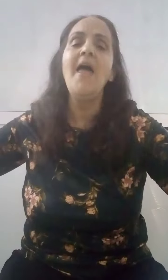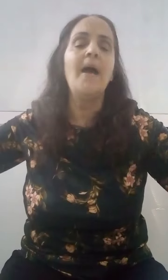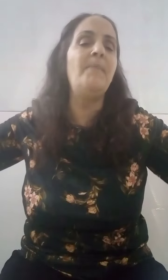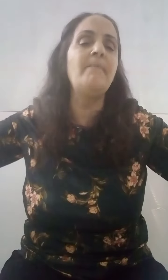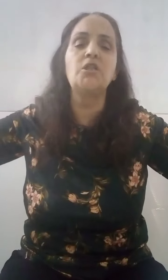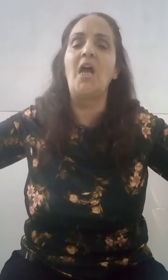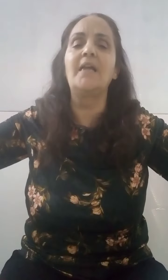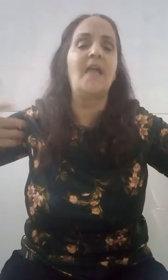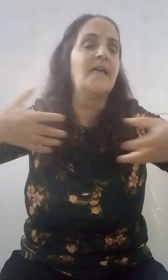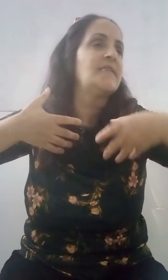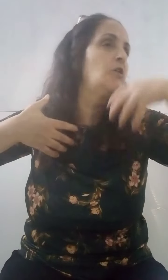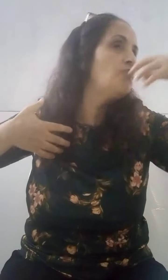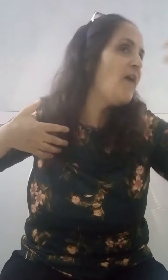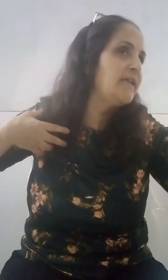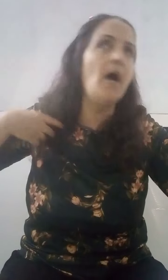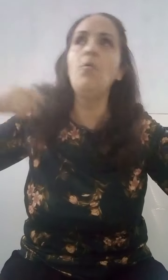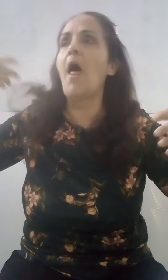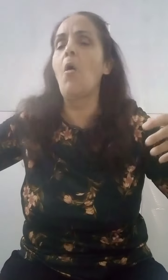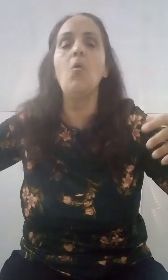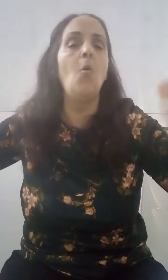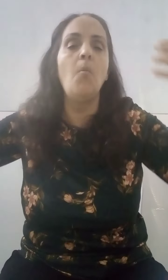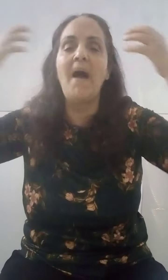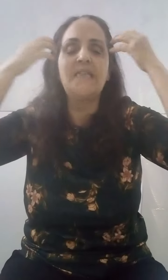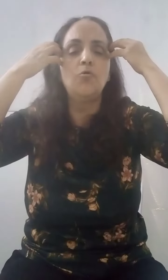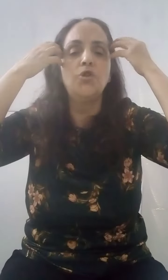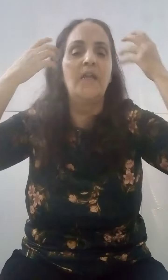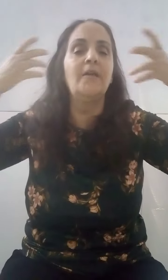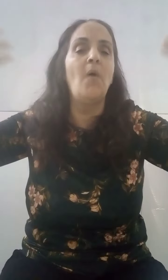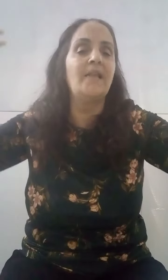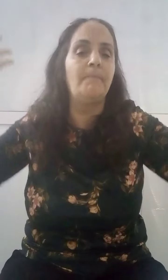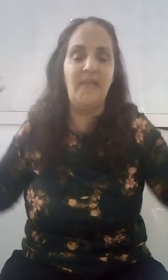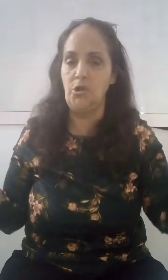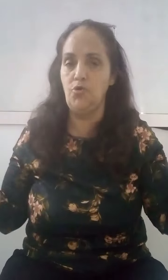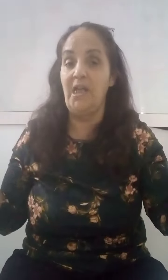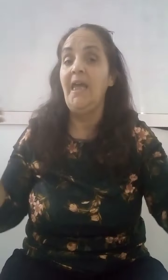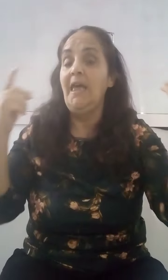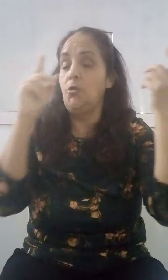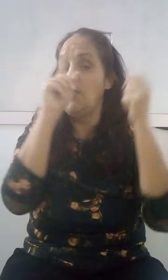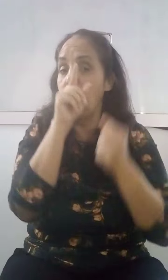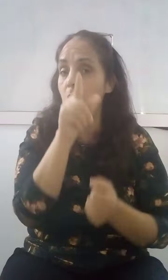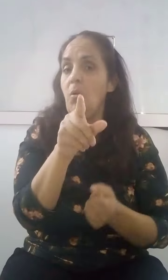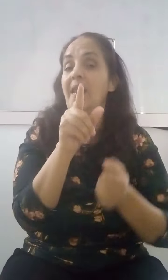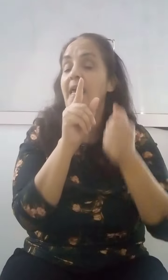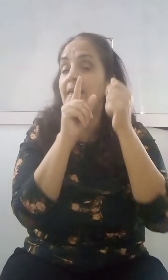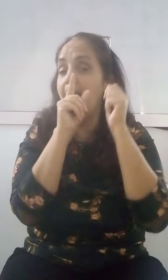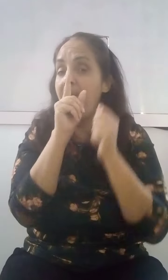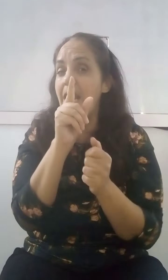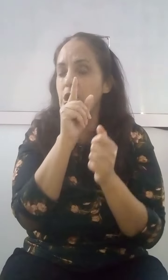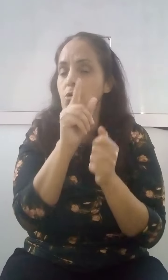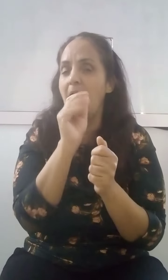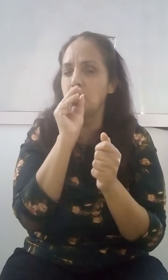ويقوم تشعر القرص في هذا ويجب تكون لديك أحد تراجع في الأول ، إذا كنت أريد أن